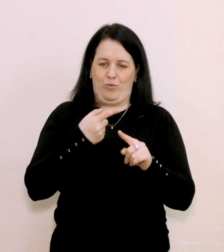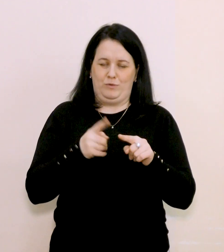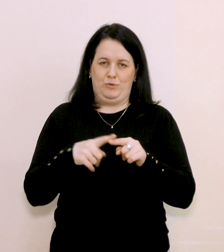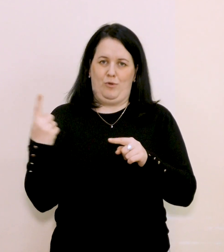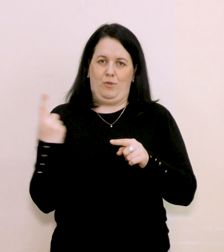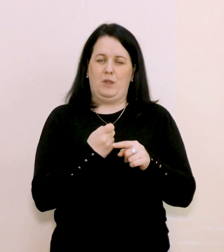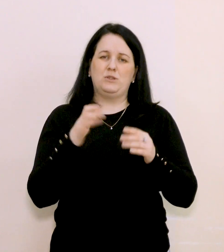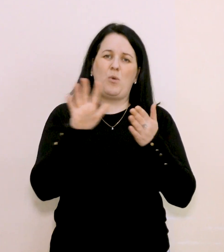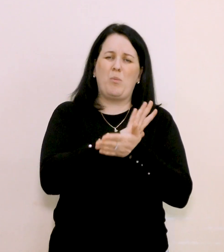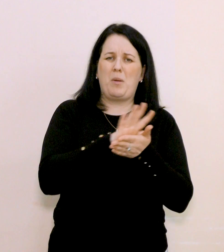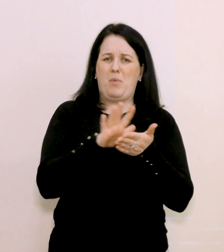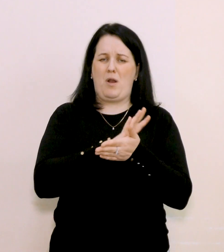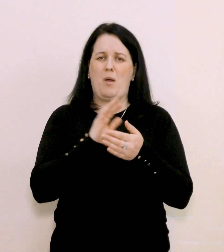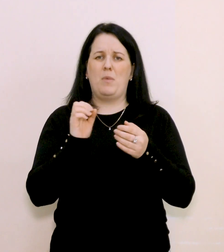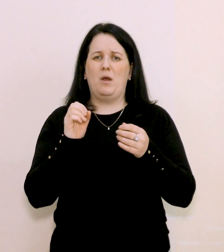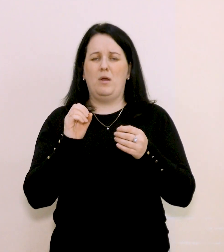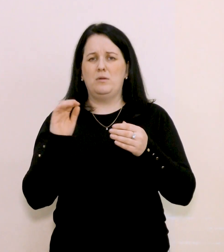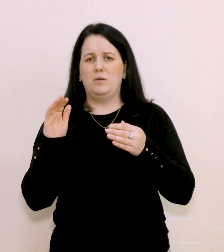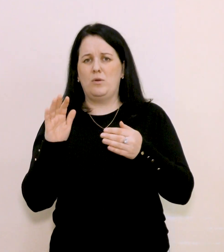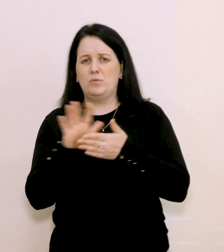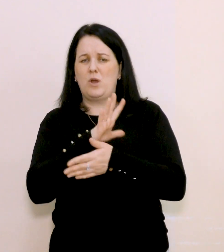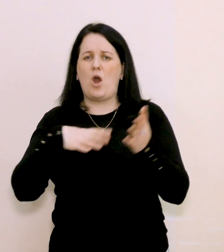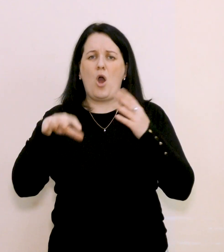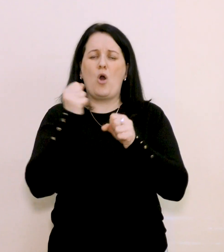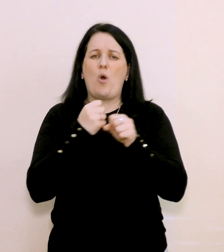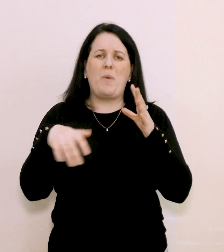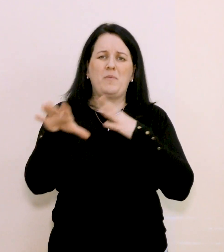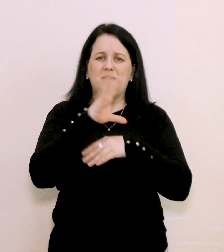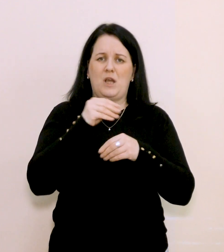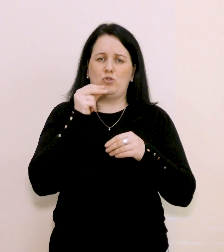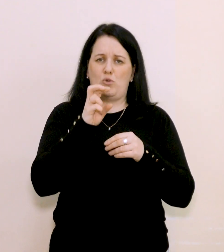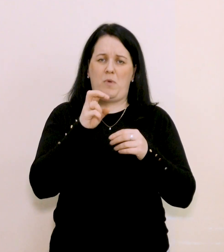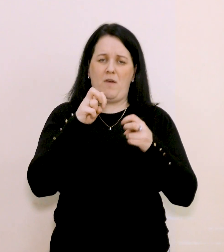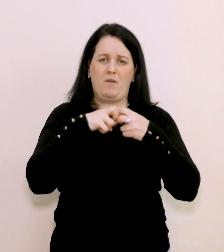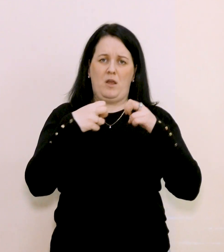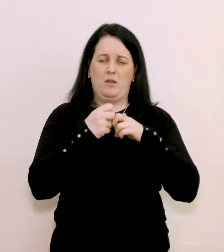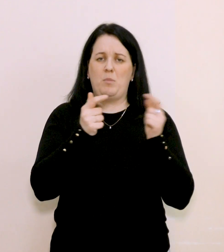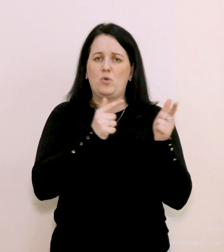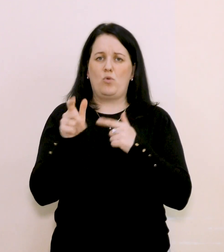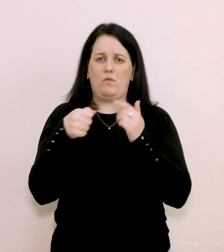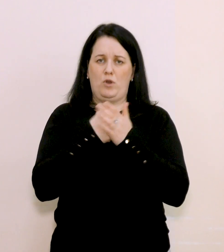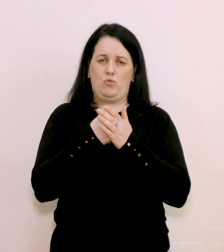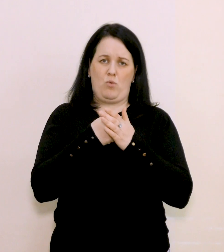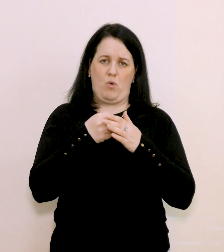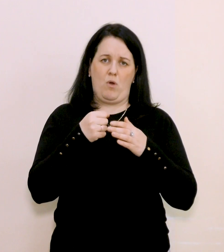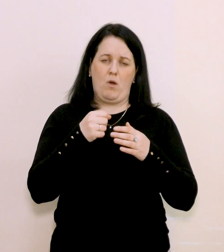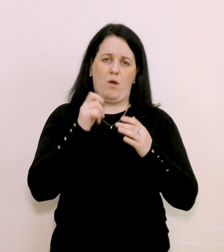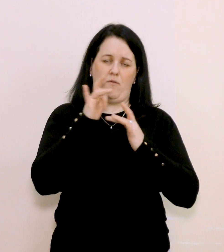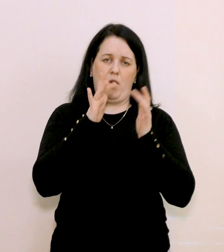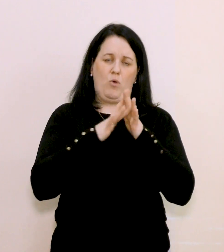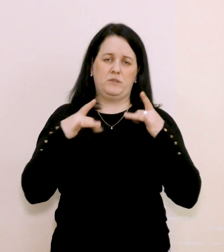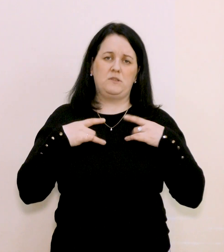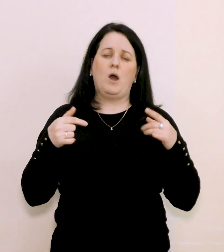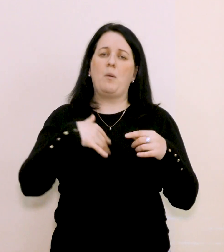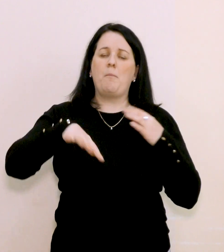тижня, тобто прибираємо, чистимо, робимо все, щоб Франківськ підготувався до великодніх свят, ми